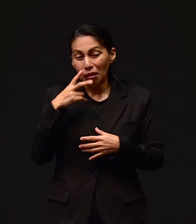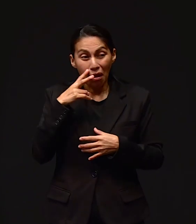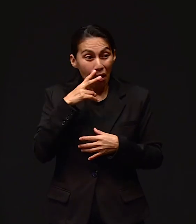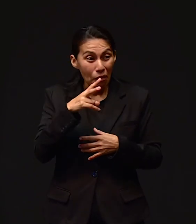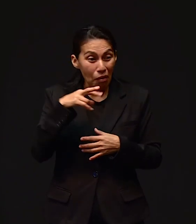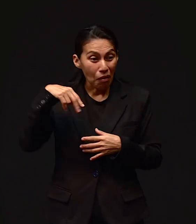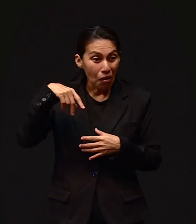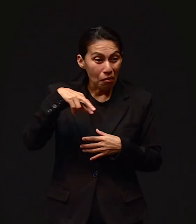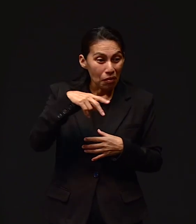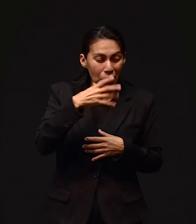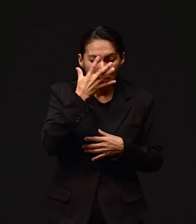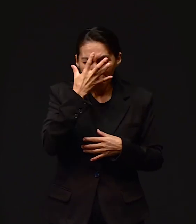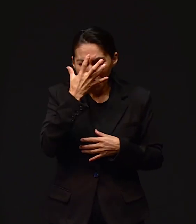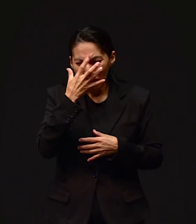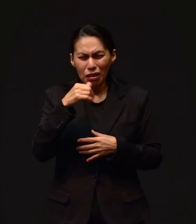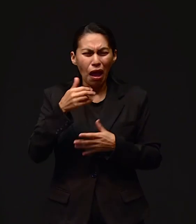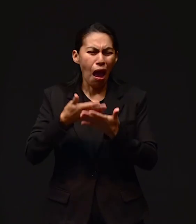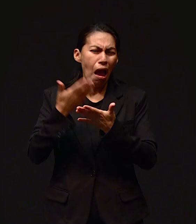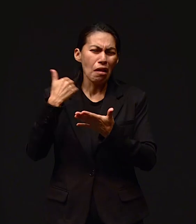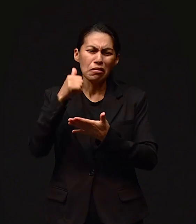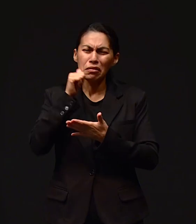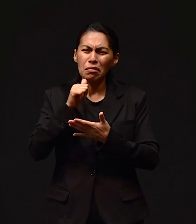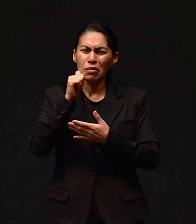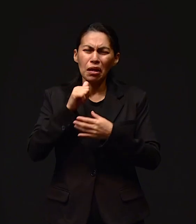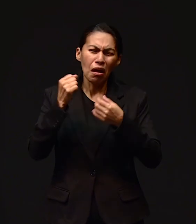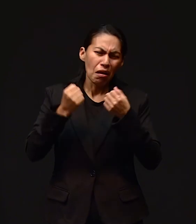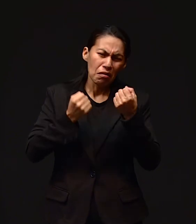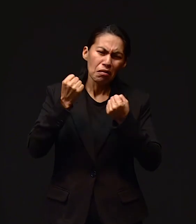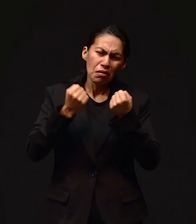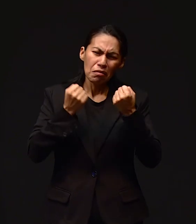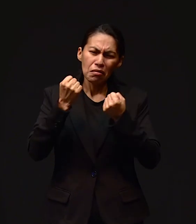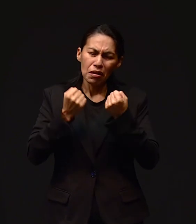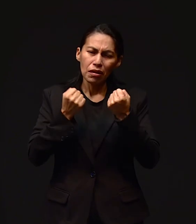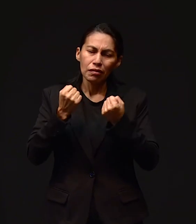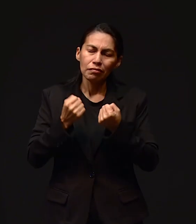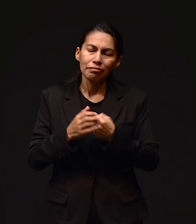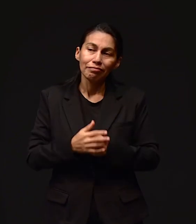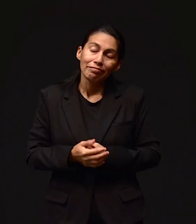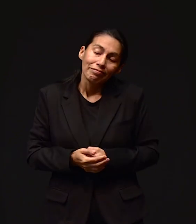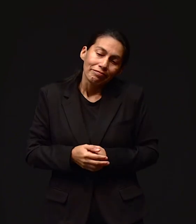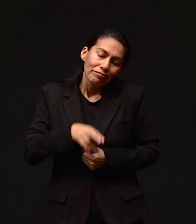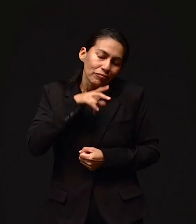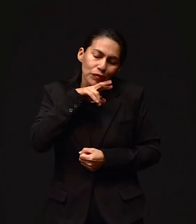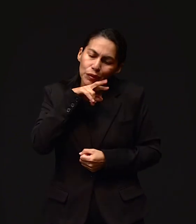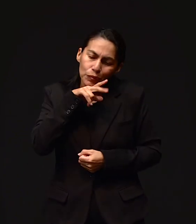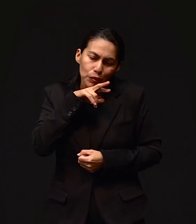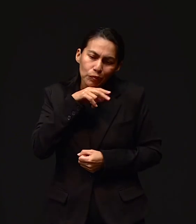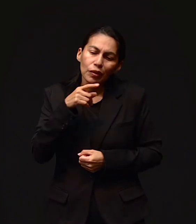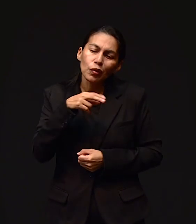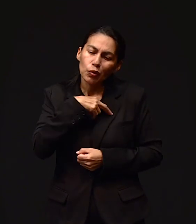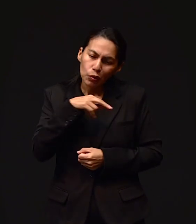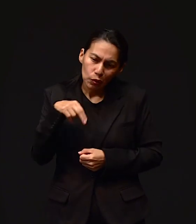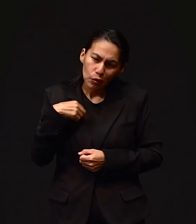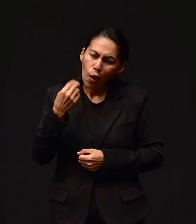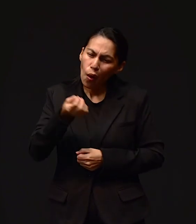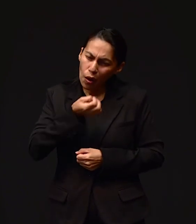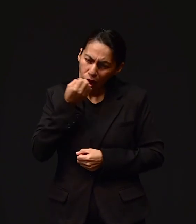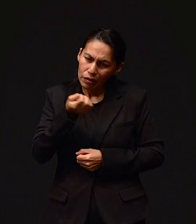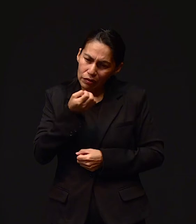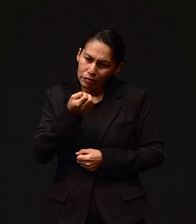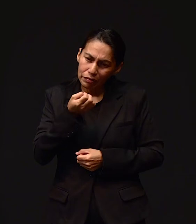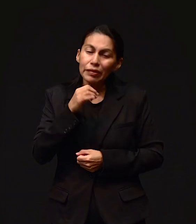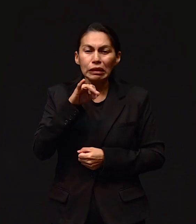pena cada vez que la veo que anda caminando. Si usted siempre en su carrito andaba de aquí para allá, me dice. Le digo, no se preocupe, estamos orando, ¿no?